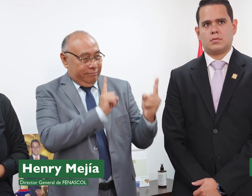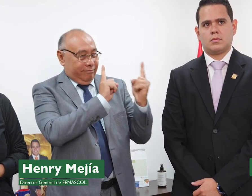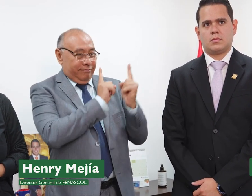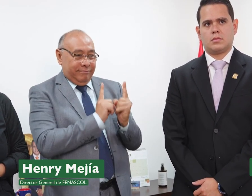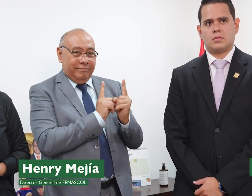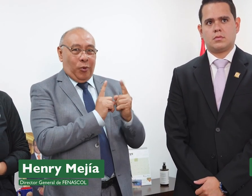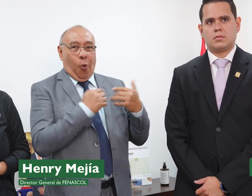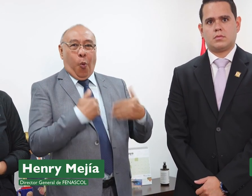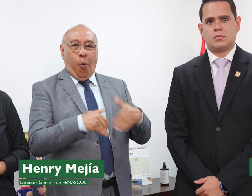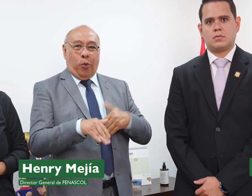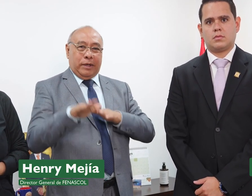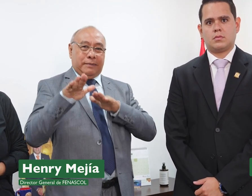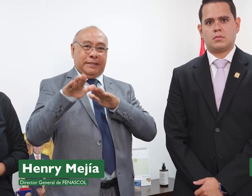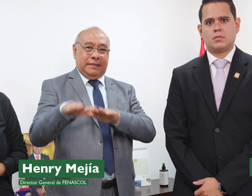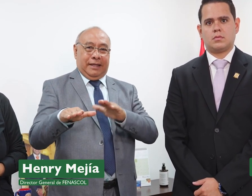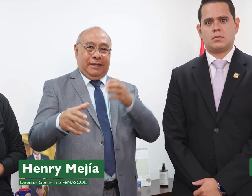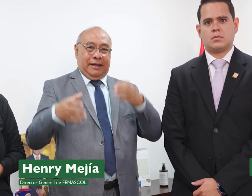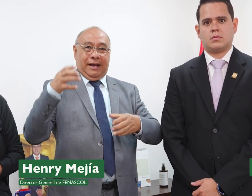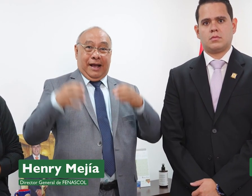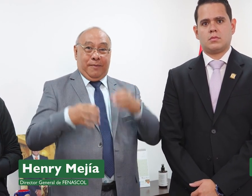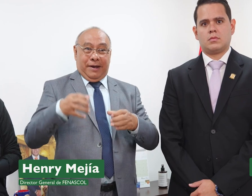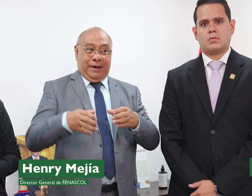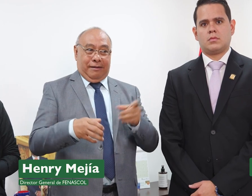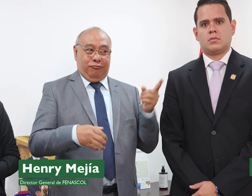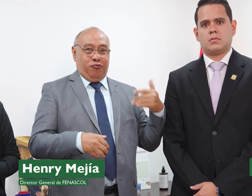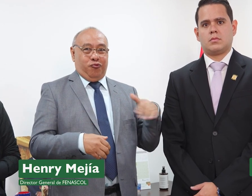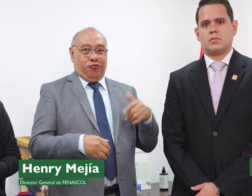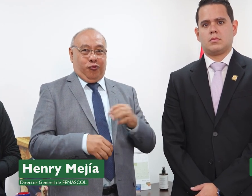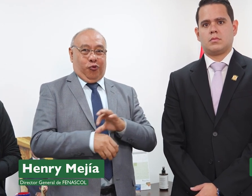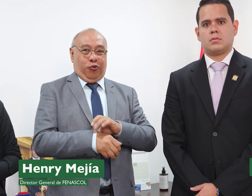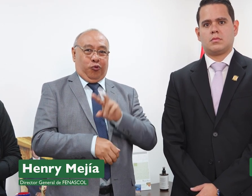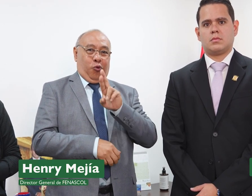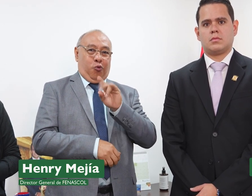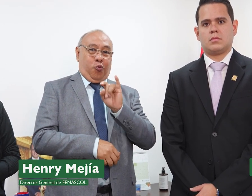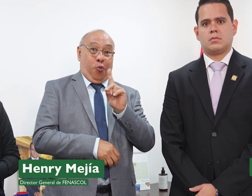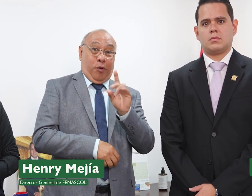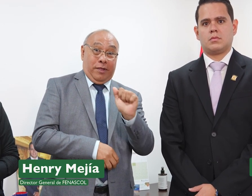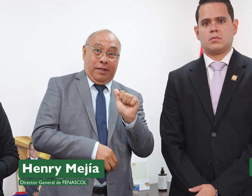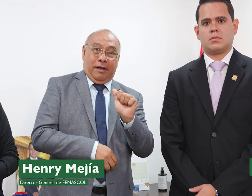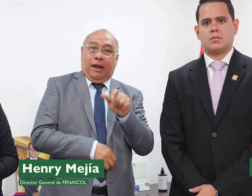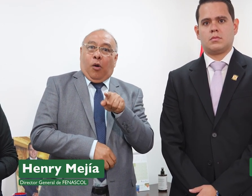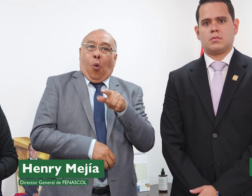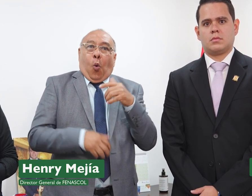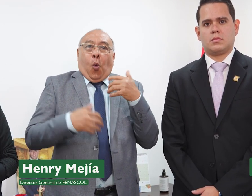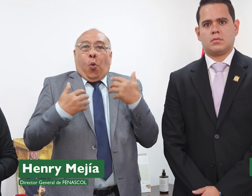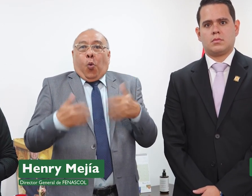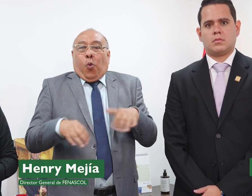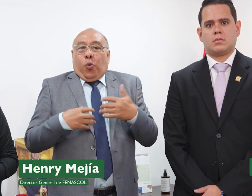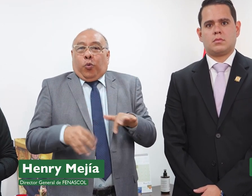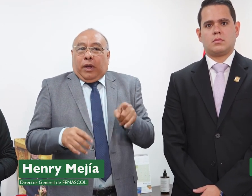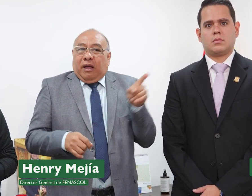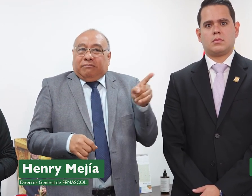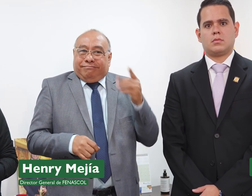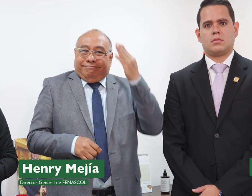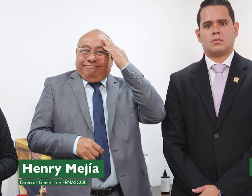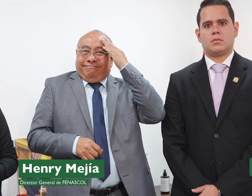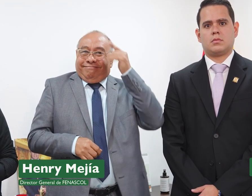Álvaro León de Rueda. Como ustedes saben, él es el autor del proyecto de ley relacionado con la enseñanza de la lengua de